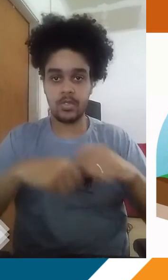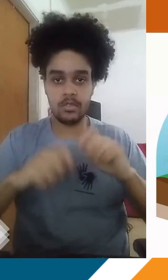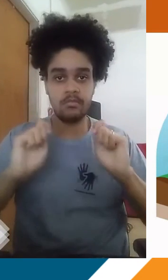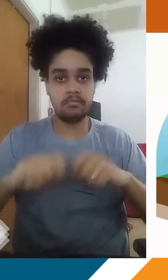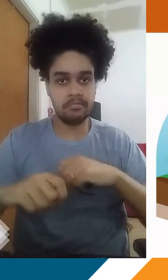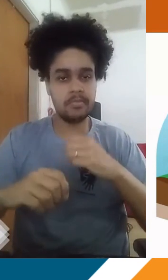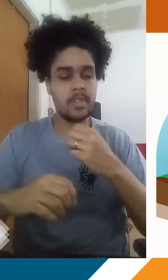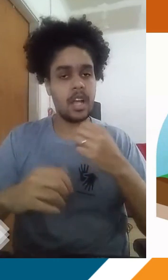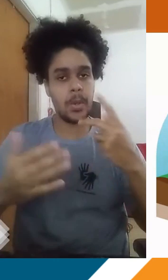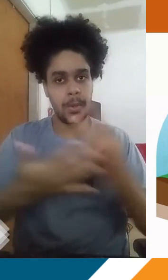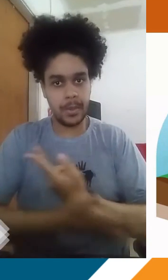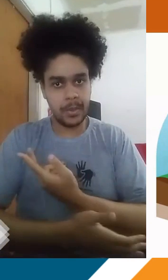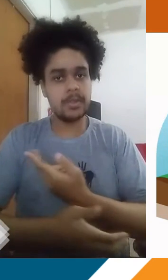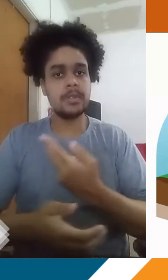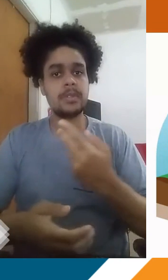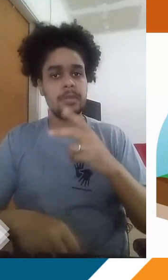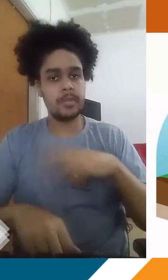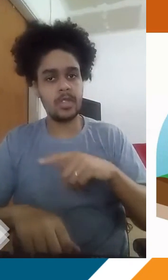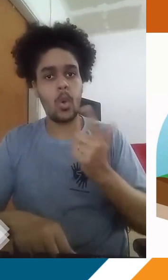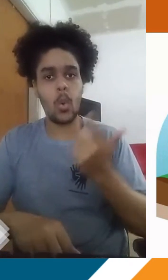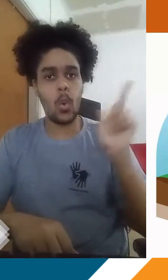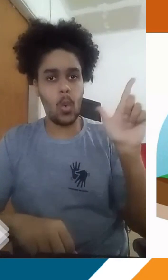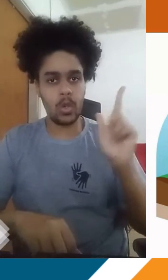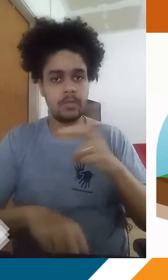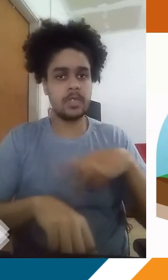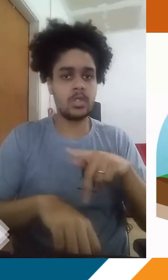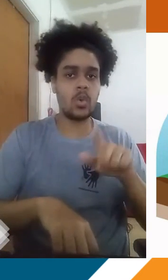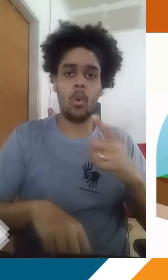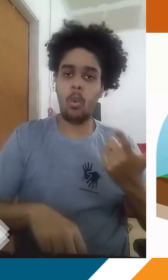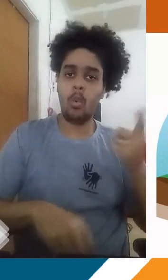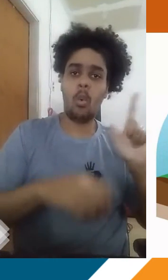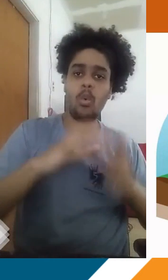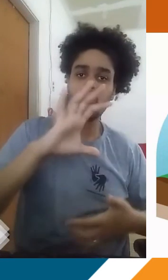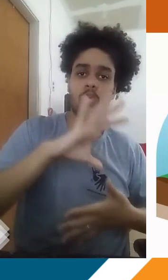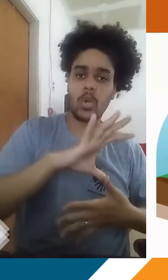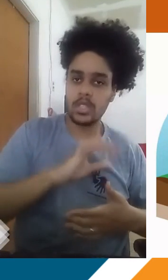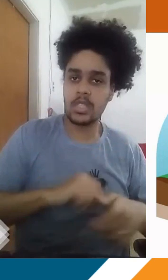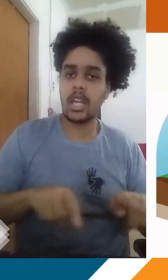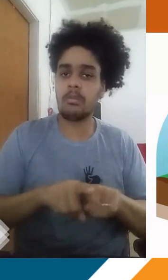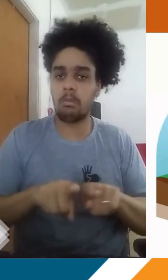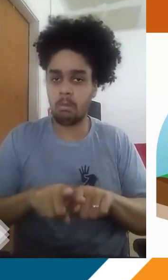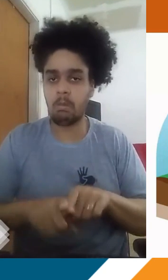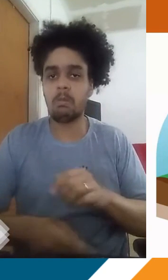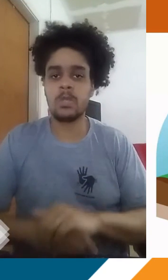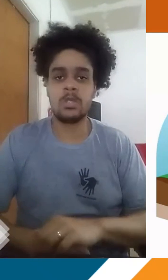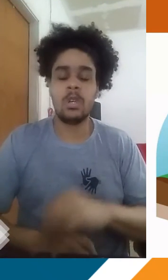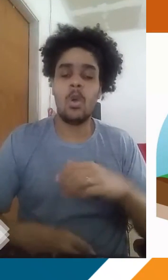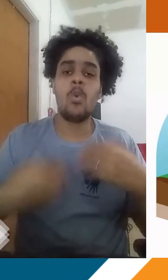produzindo aqui podem gerar impactos, às vezes, em outros países, em outros continentes e etc. E quais vão